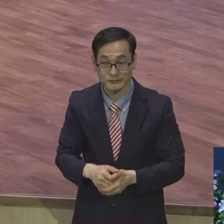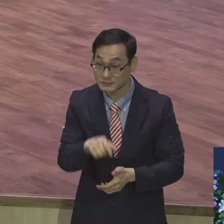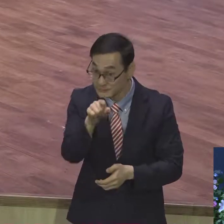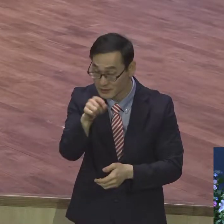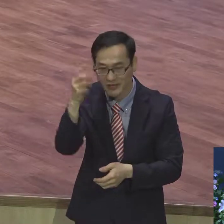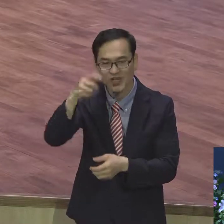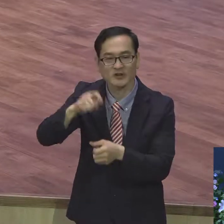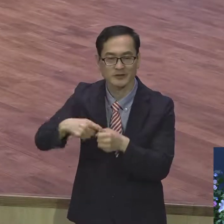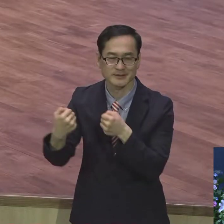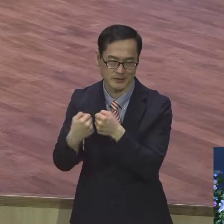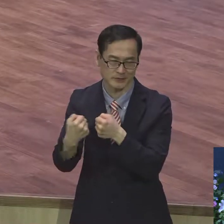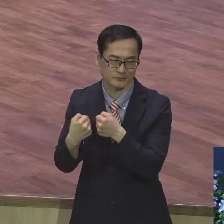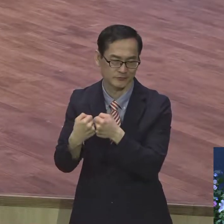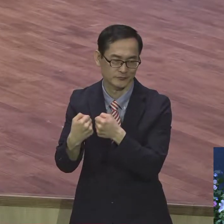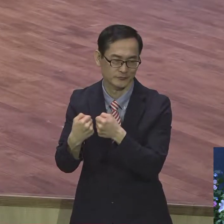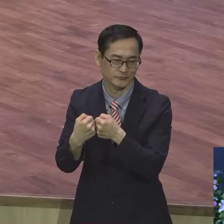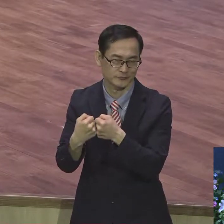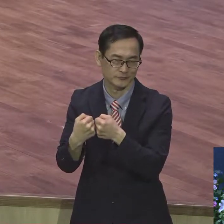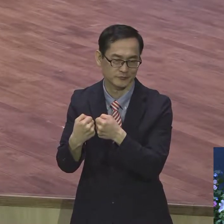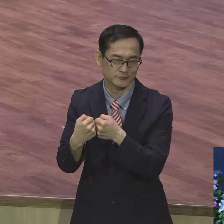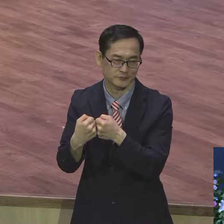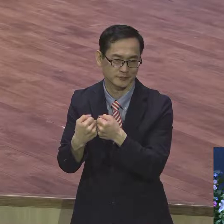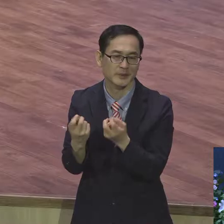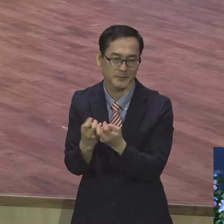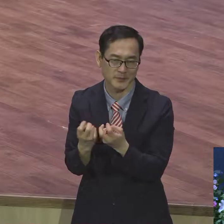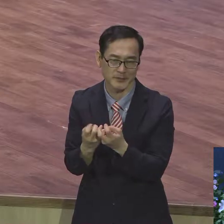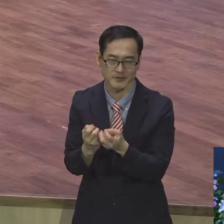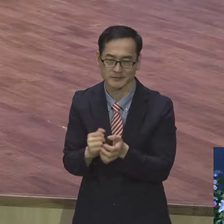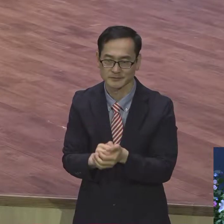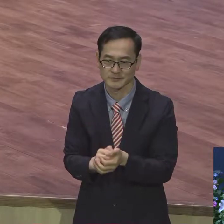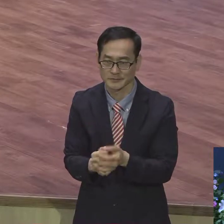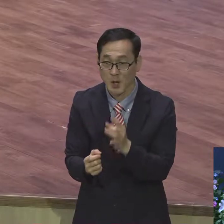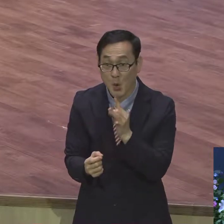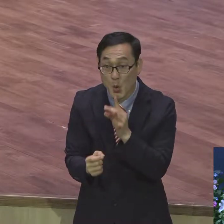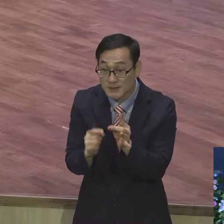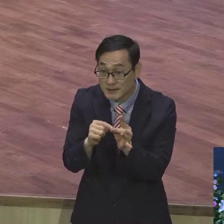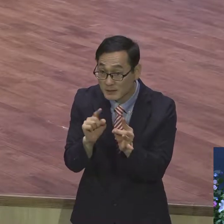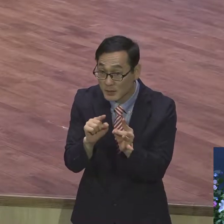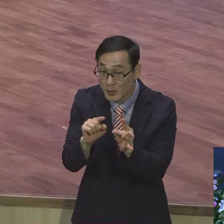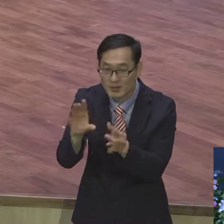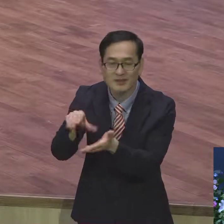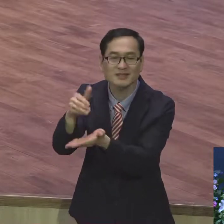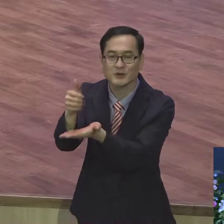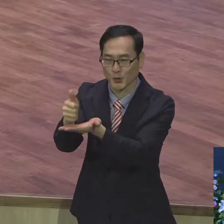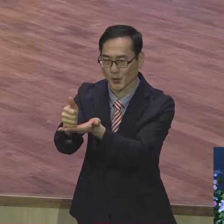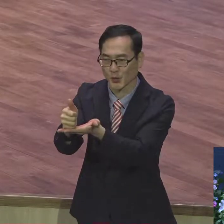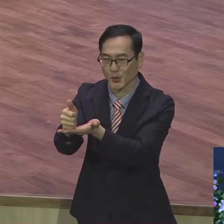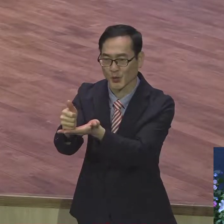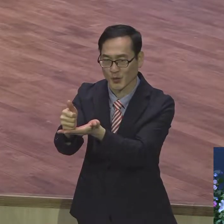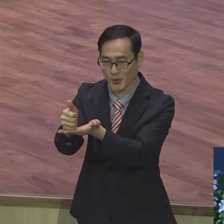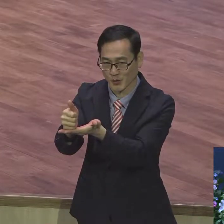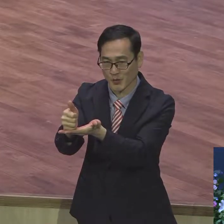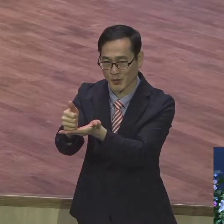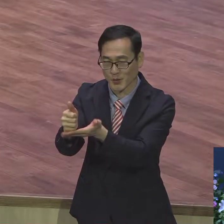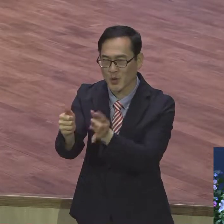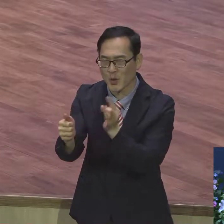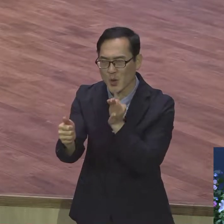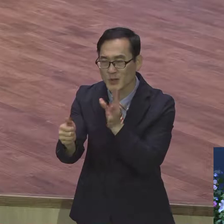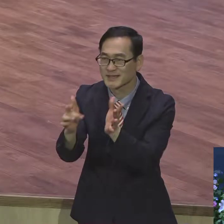오직과 집중 오직 뭐예요? 오직이 뭐예요? 그리스도입니다. 오직 그리스도 바람을 보는 겁니다. 그리스도